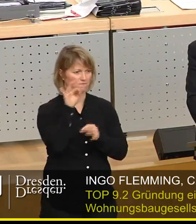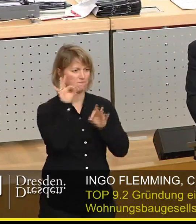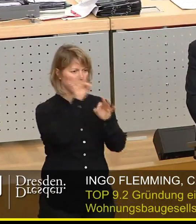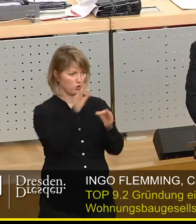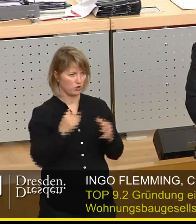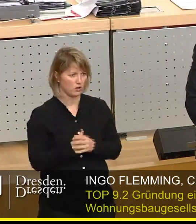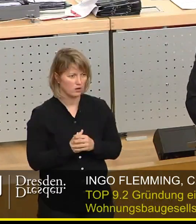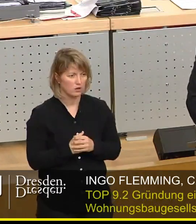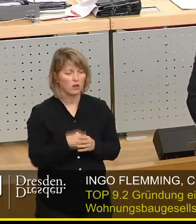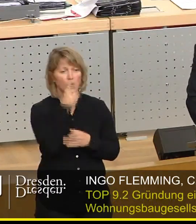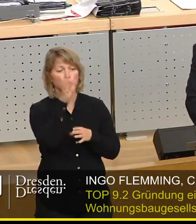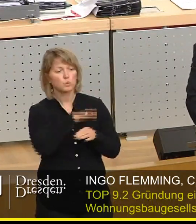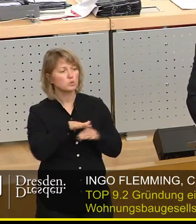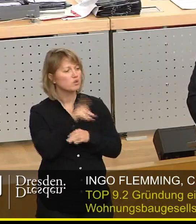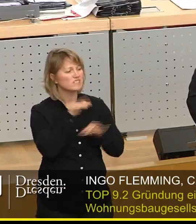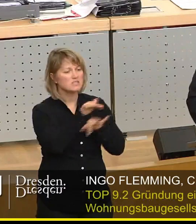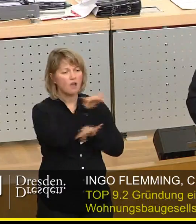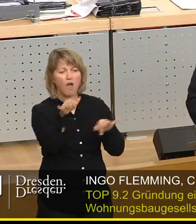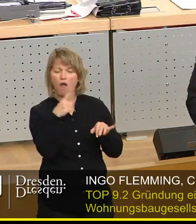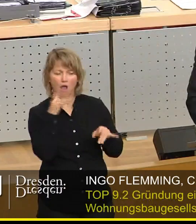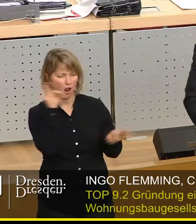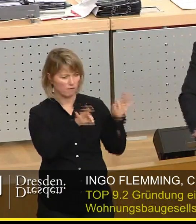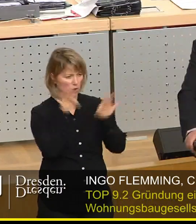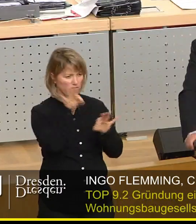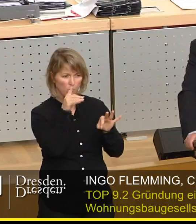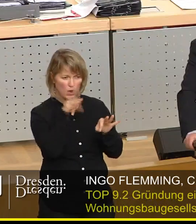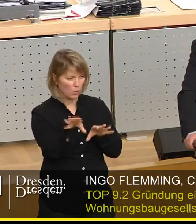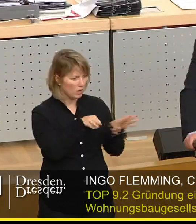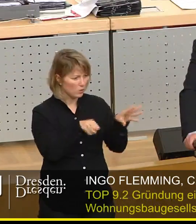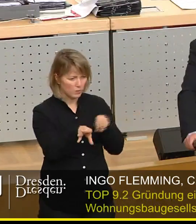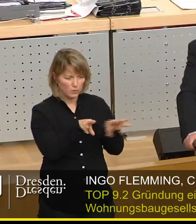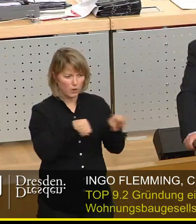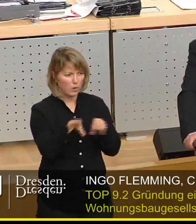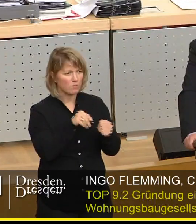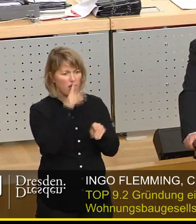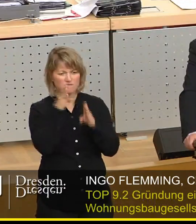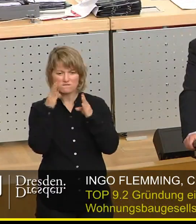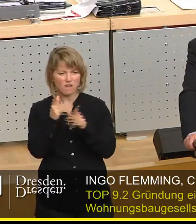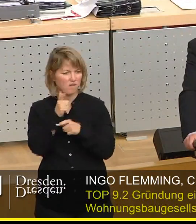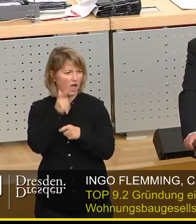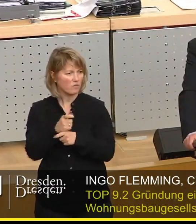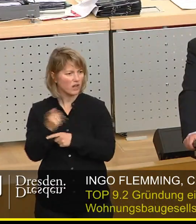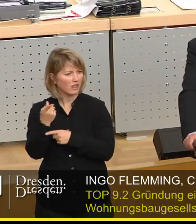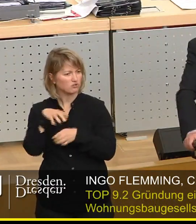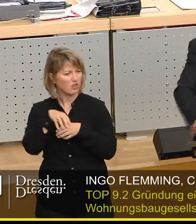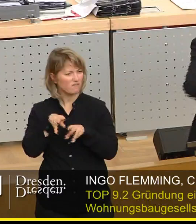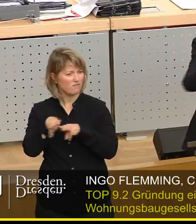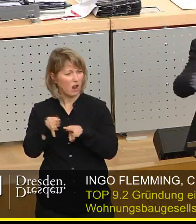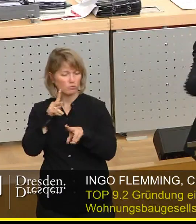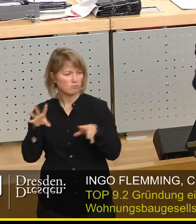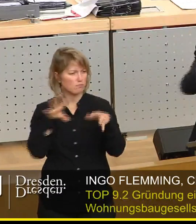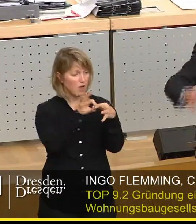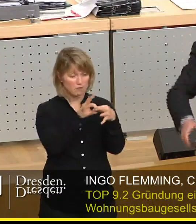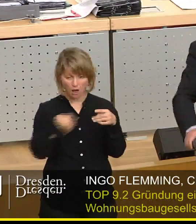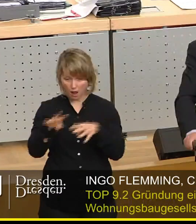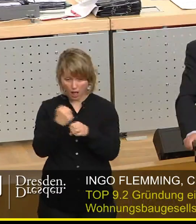versenkt werden. Alle Grundstücke, die verfügbar wären, werden dort reingesaugt. Die Bindung der Fachverantwortlichen in der Stadtverwaltung, die haben mit